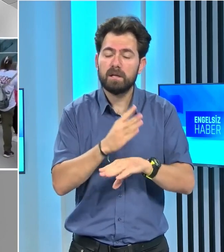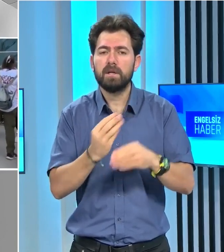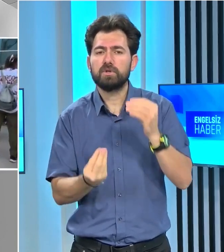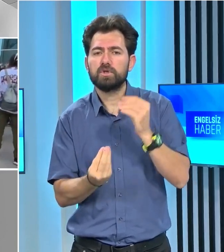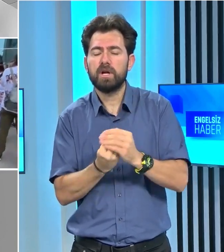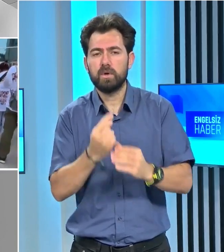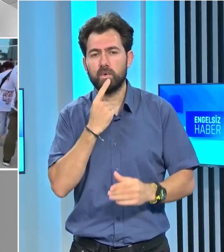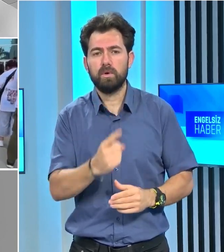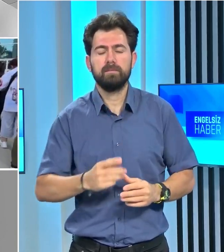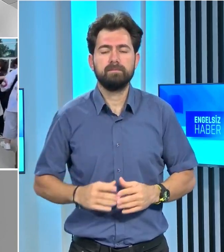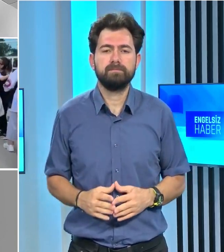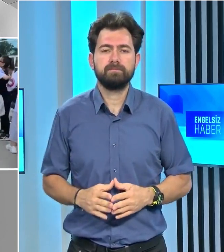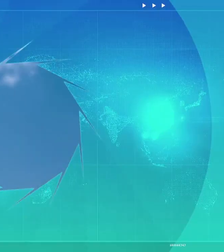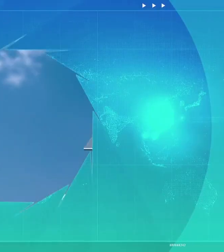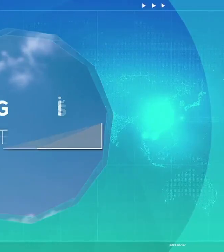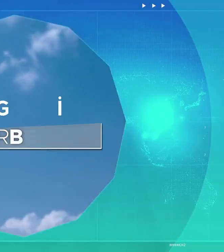çıkacağını vurguladı.